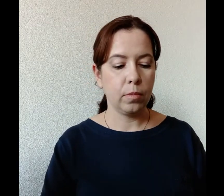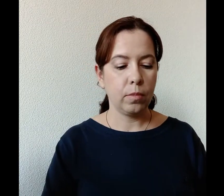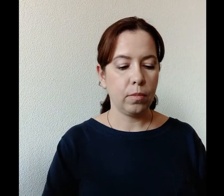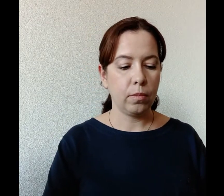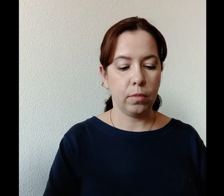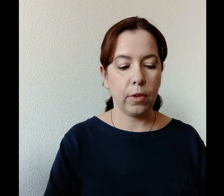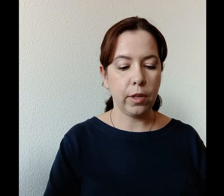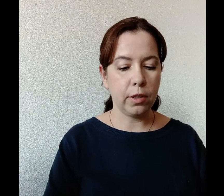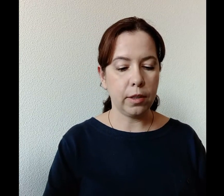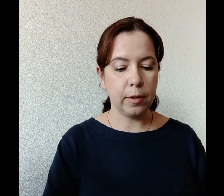Наверное, так.